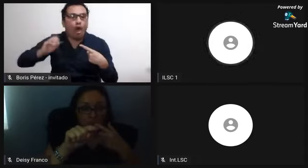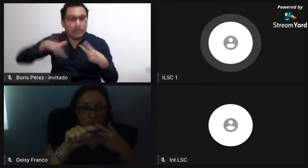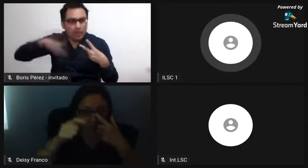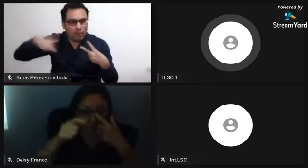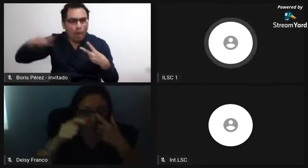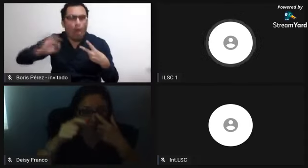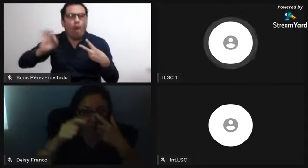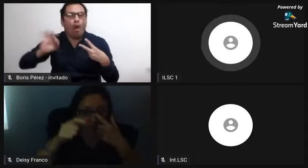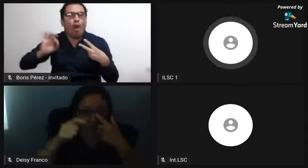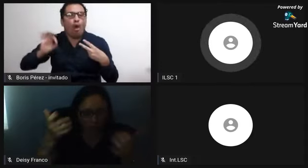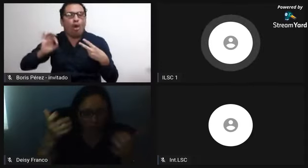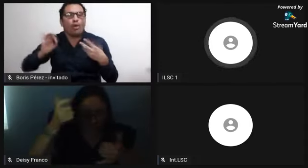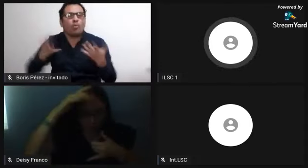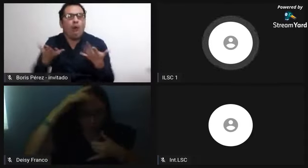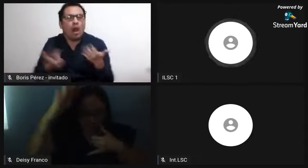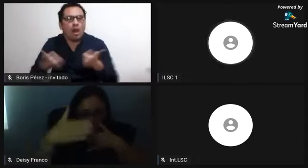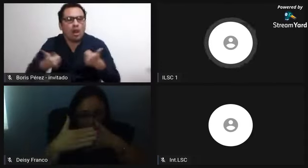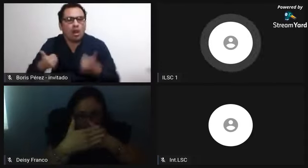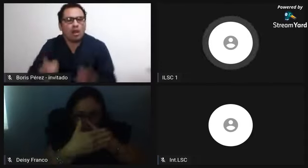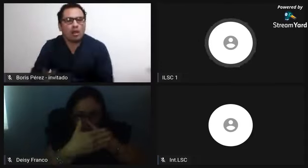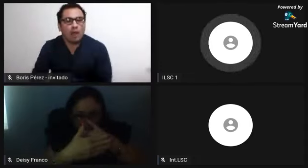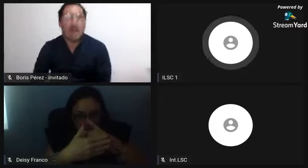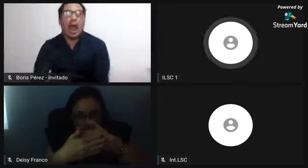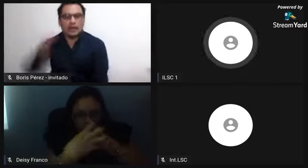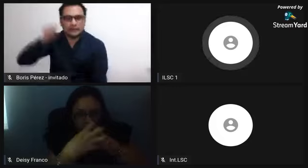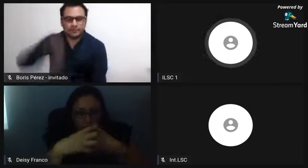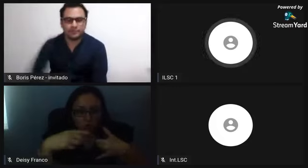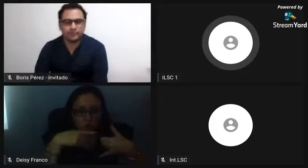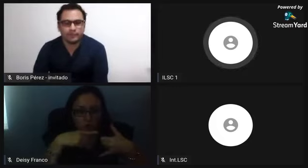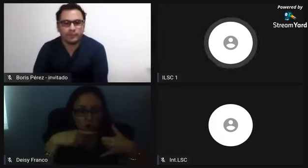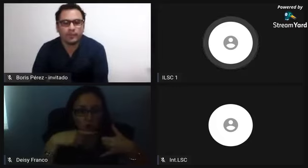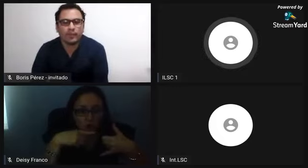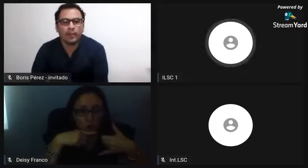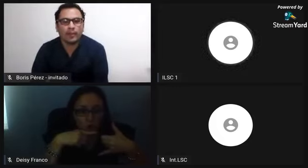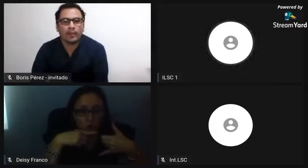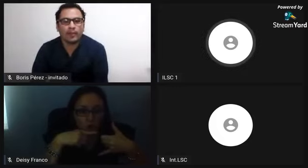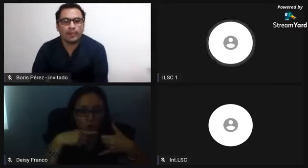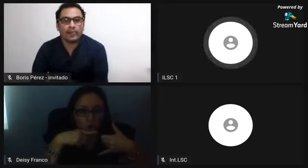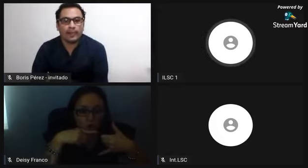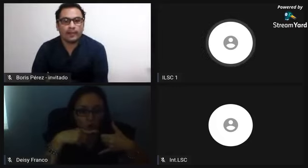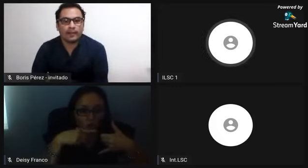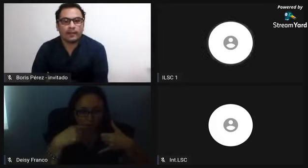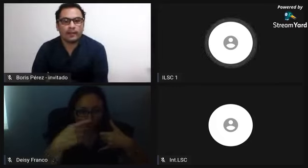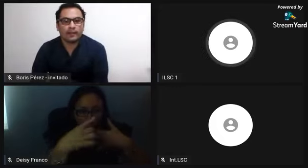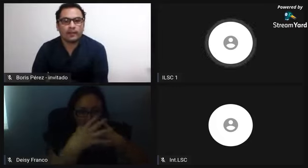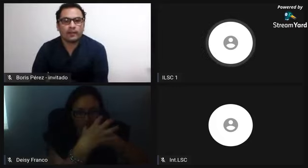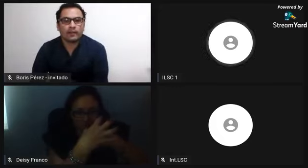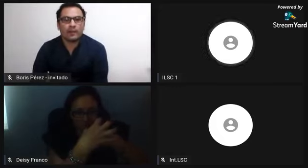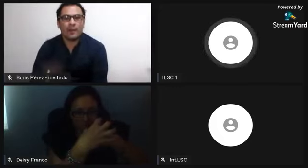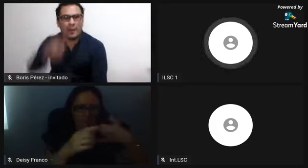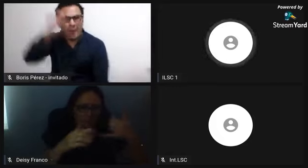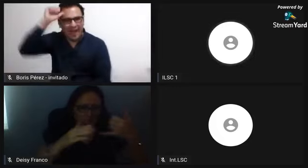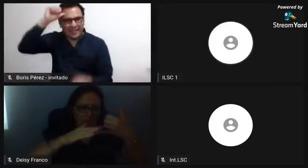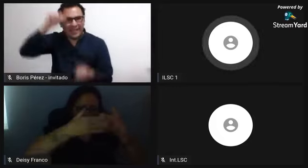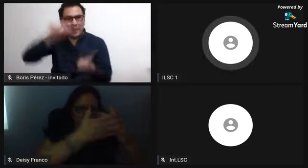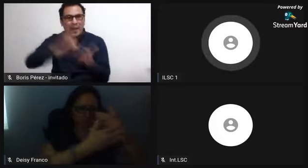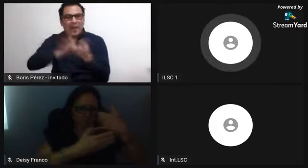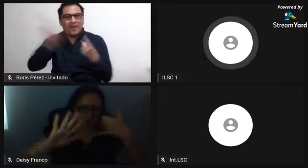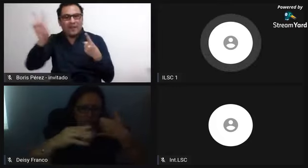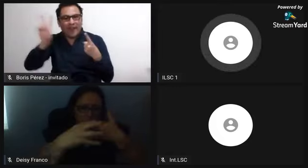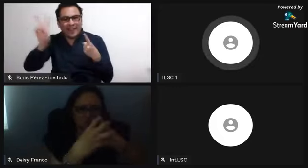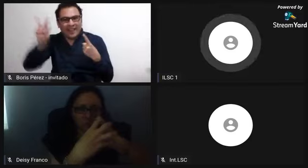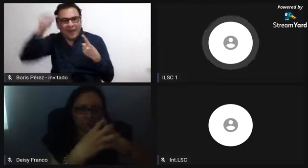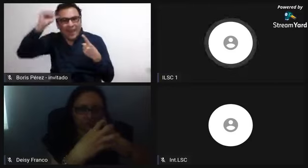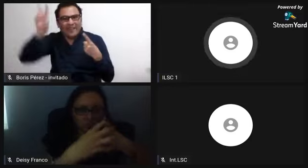desde allí empieza a darse todo el tema del cuidado, la prohibición de la esclavitud en nuestro país. Porque